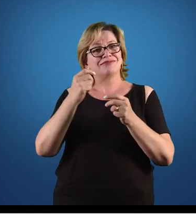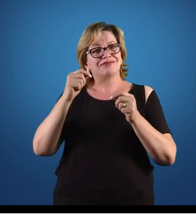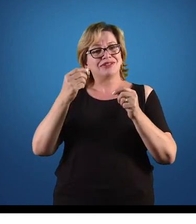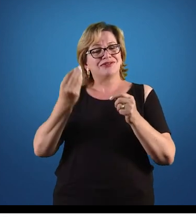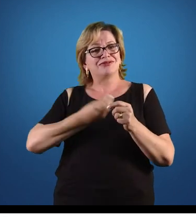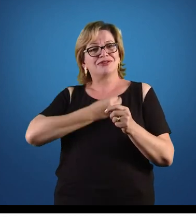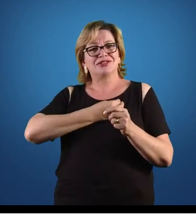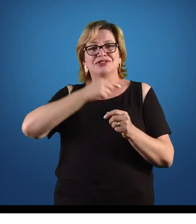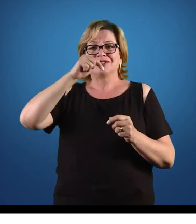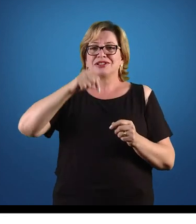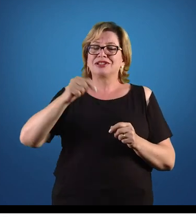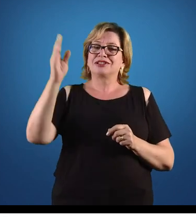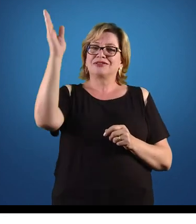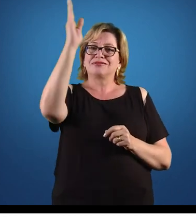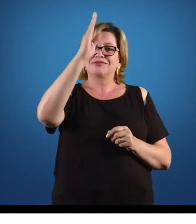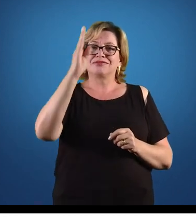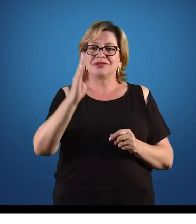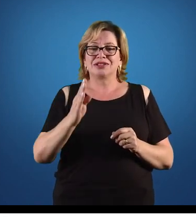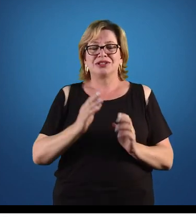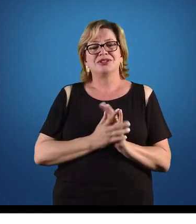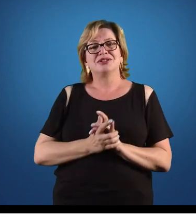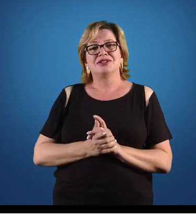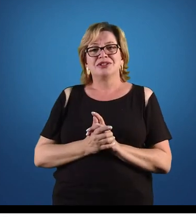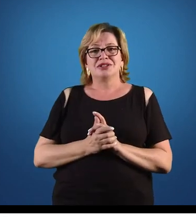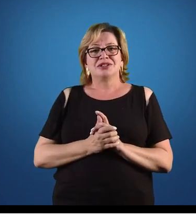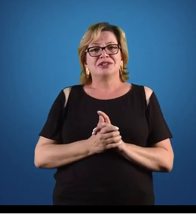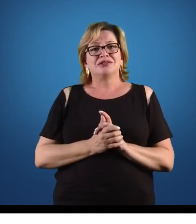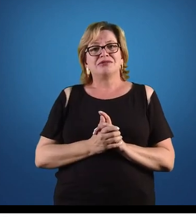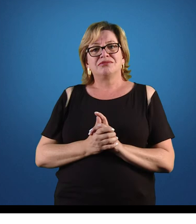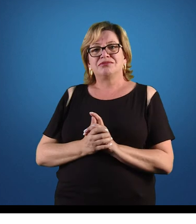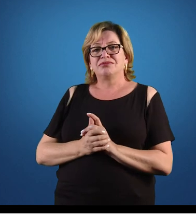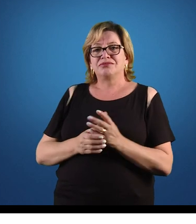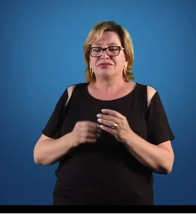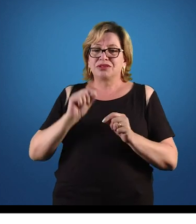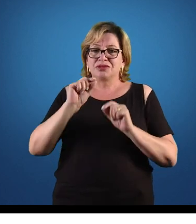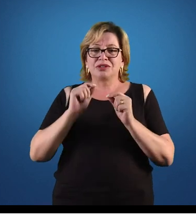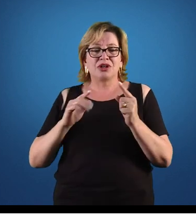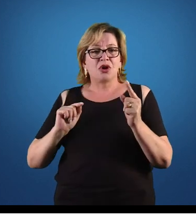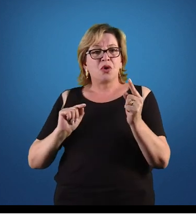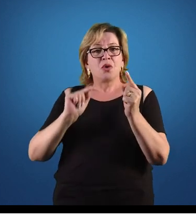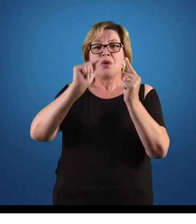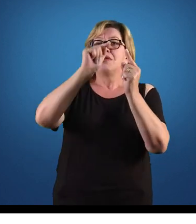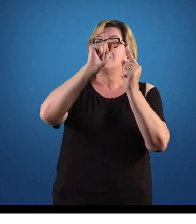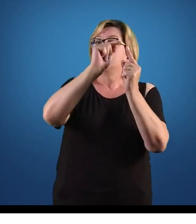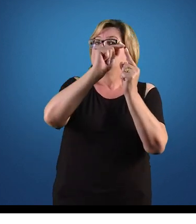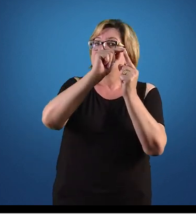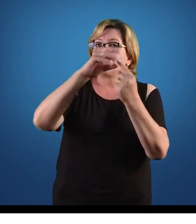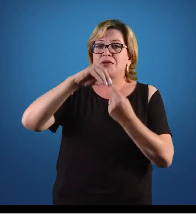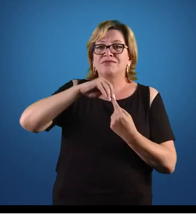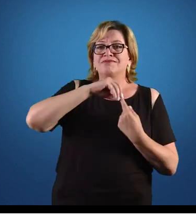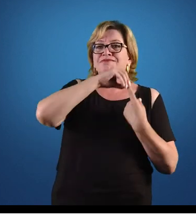território brasileiro, tá? Então, a principal função, principal